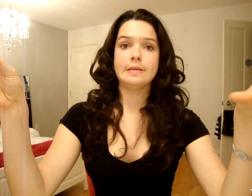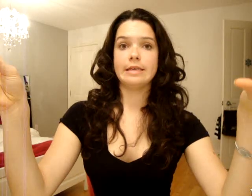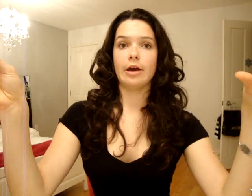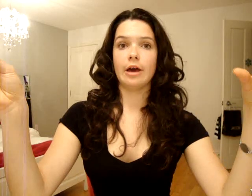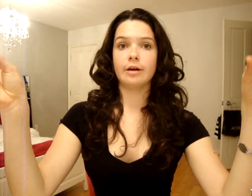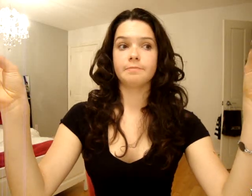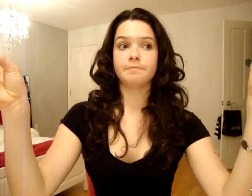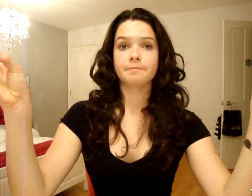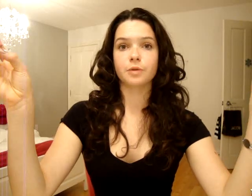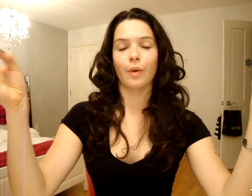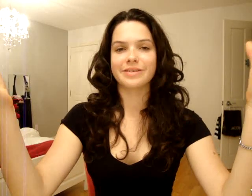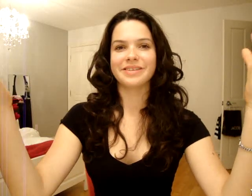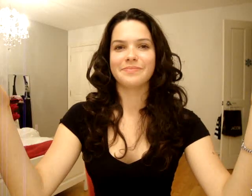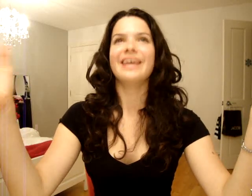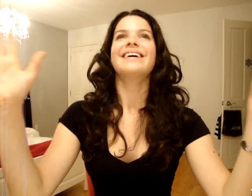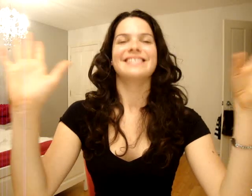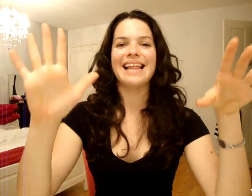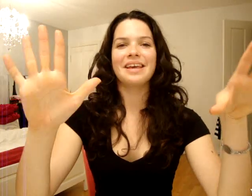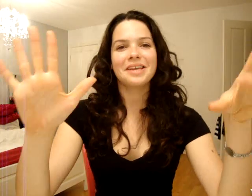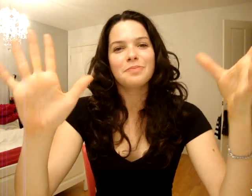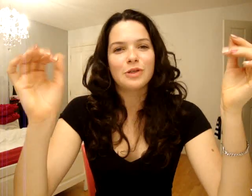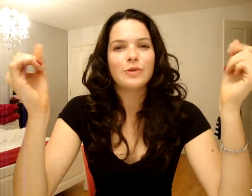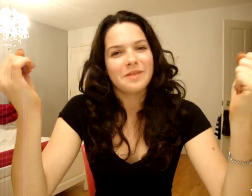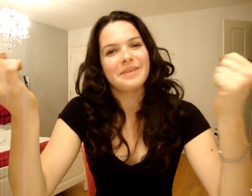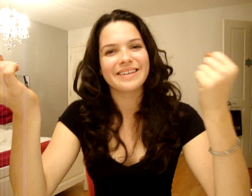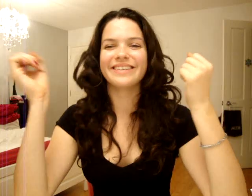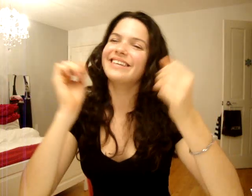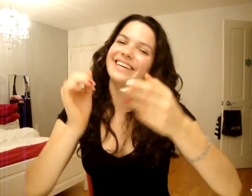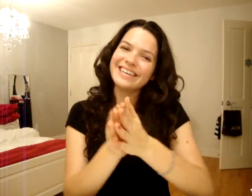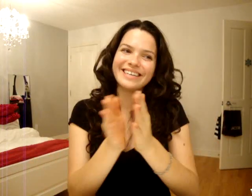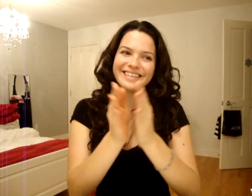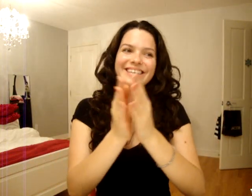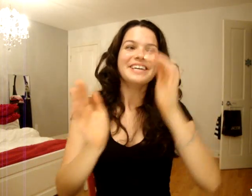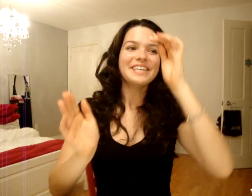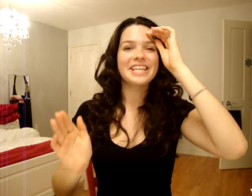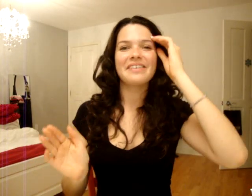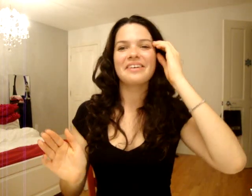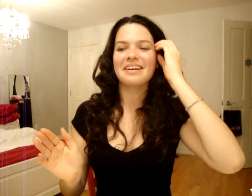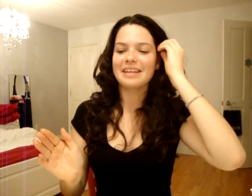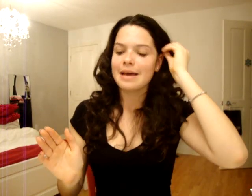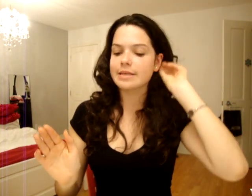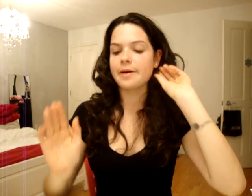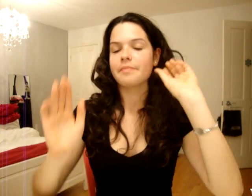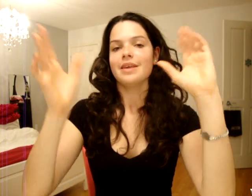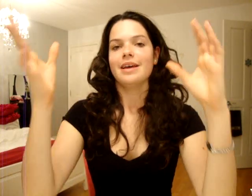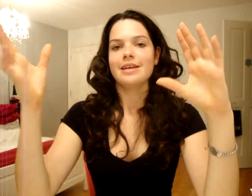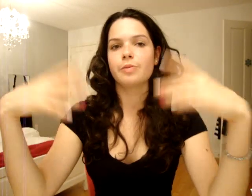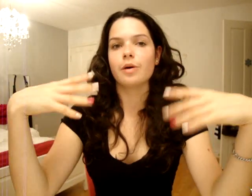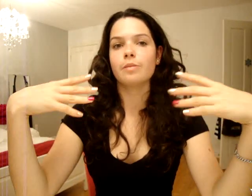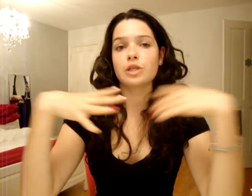Puis, ouais,'est là que j'ai pu tuer une personne. Je suis tellement contente. Parce que, je ne pas, moi,